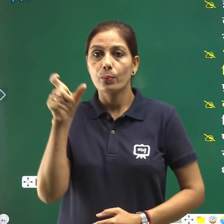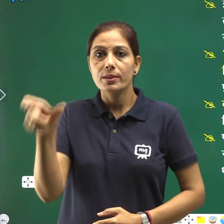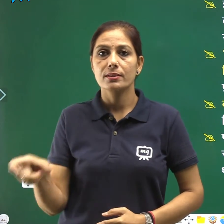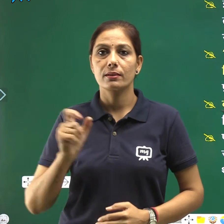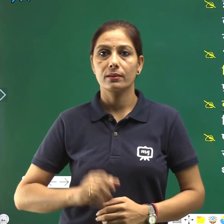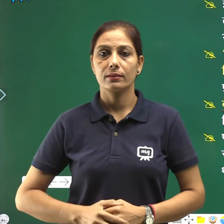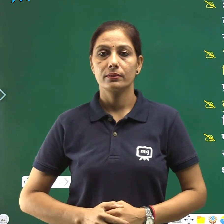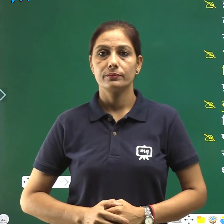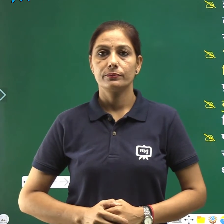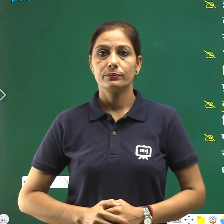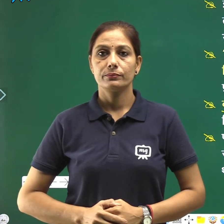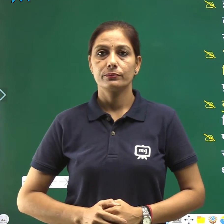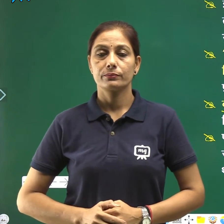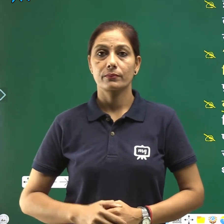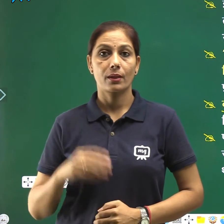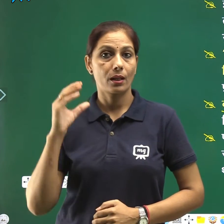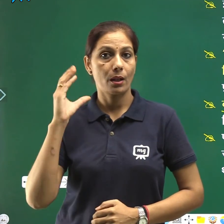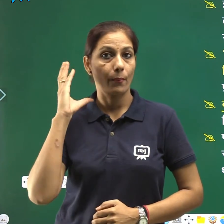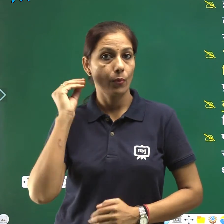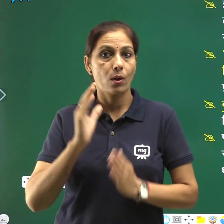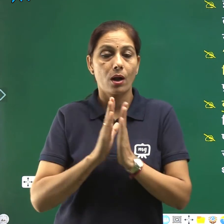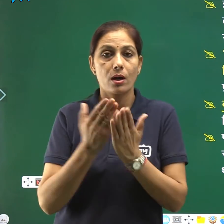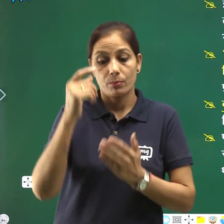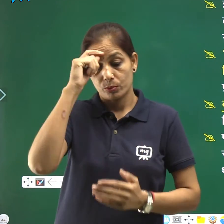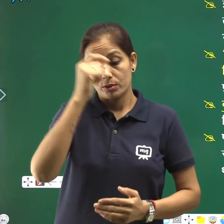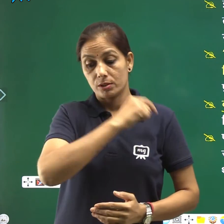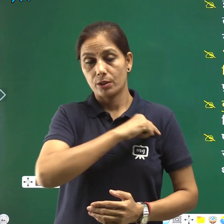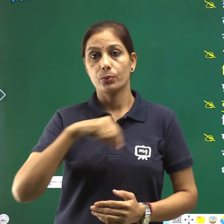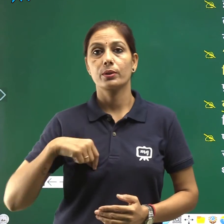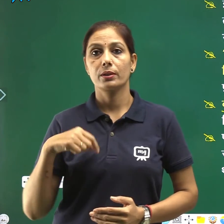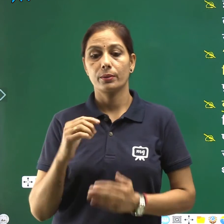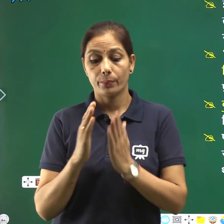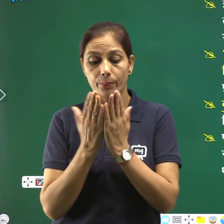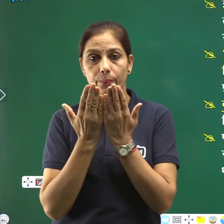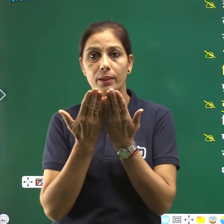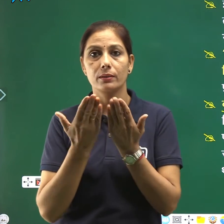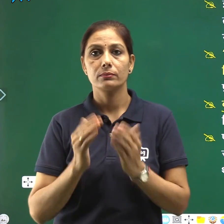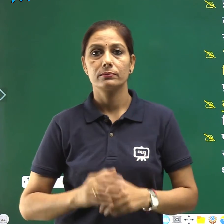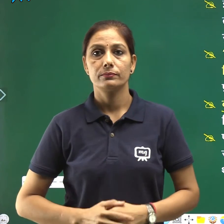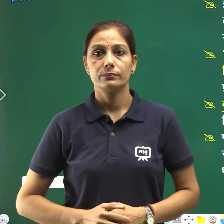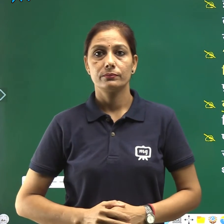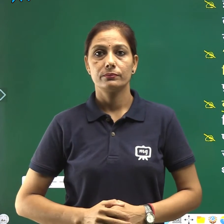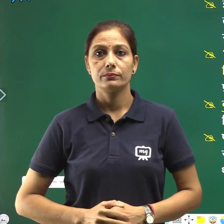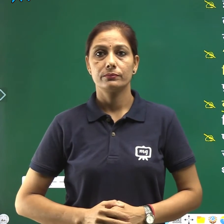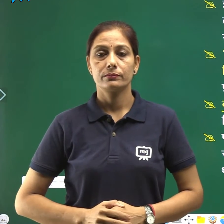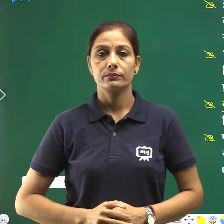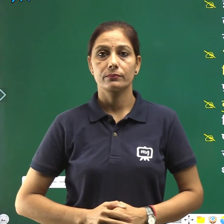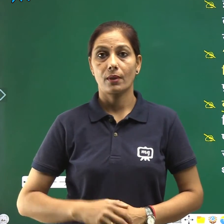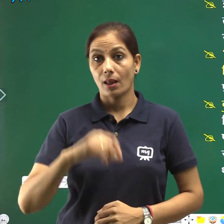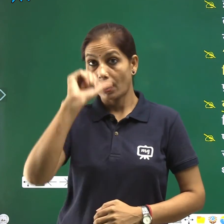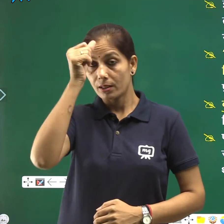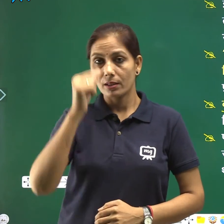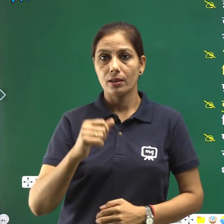बाइबिल का हिंदी अनुवात